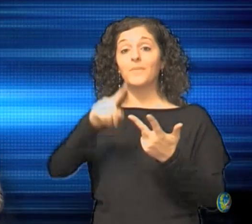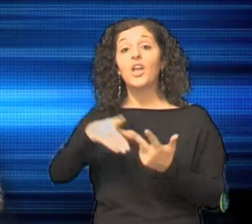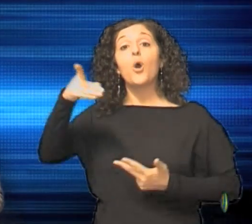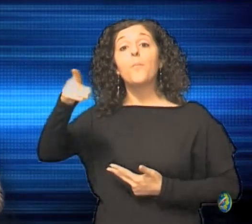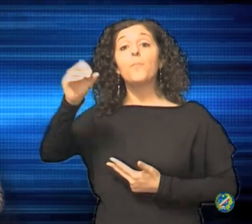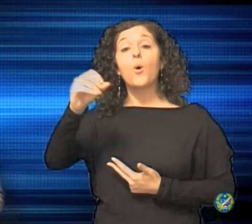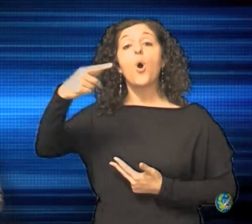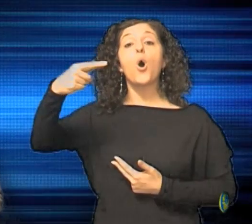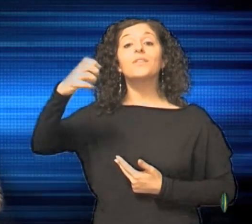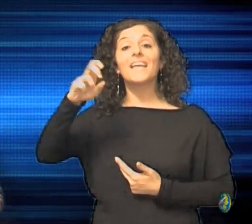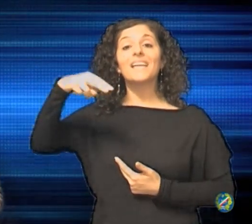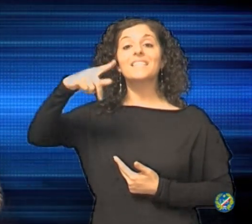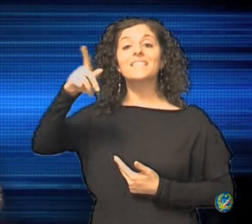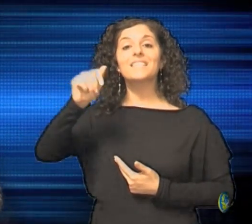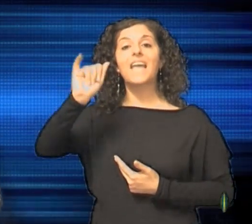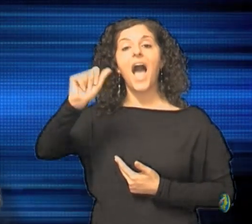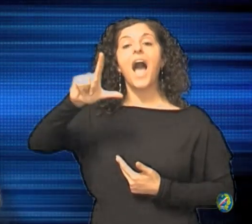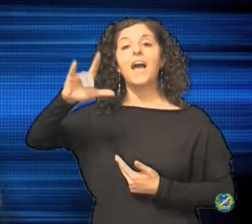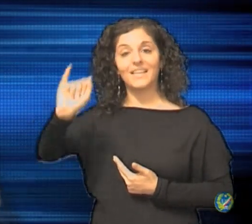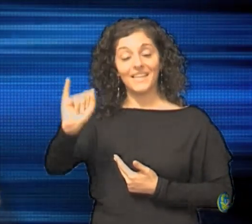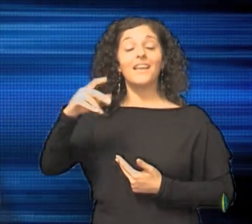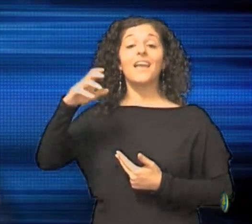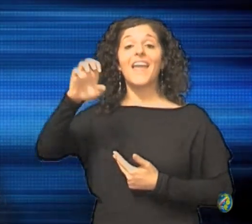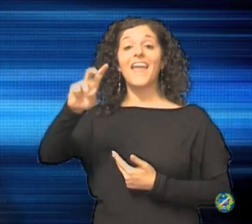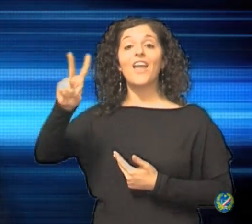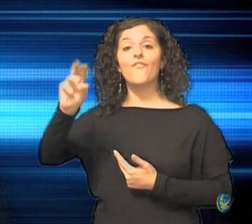Come sapete, come